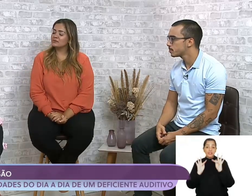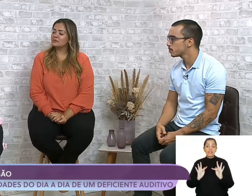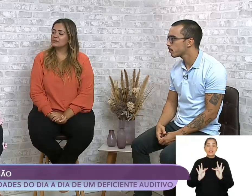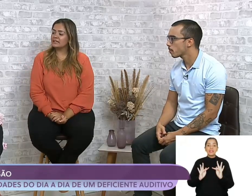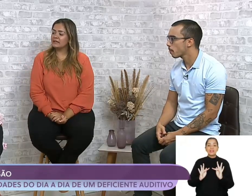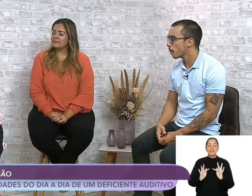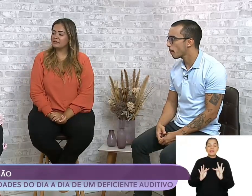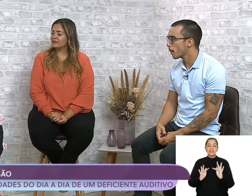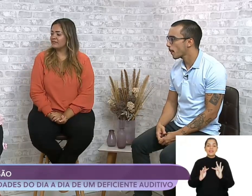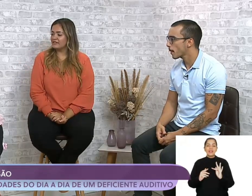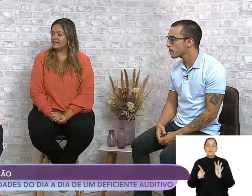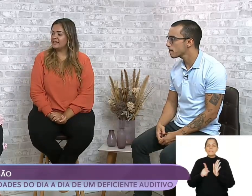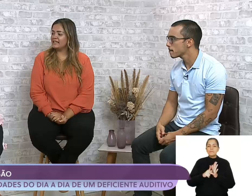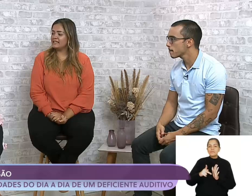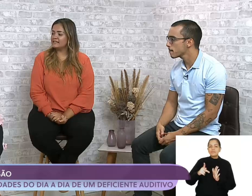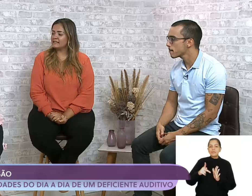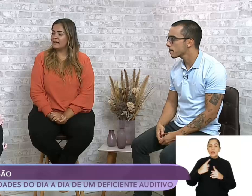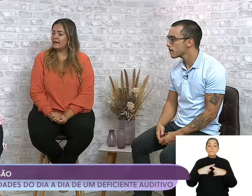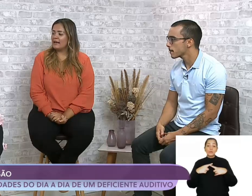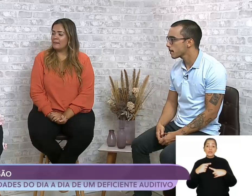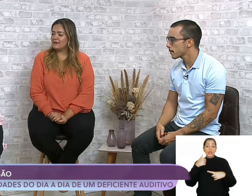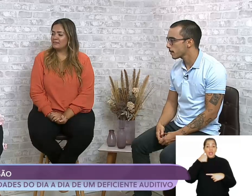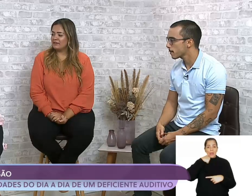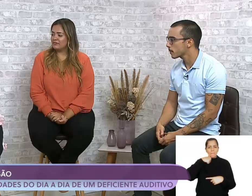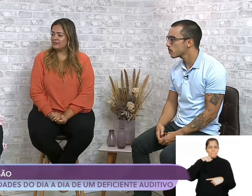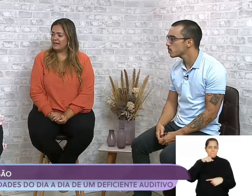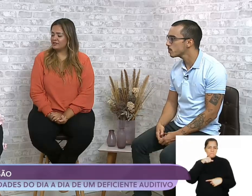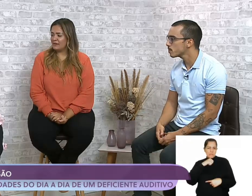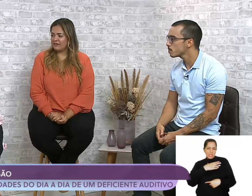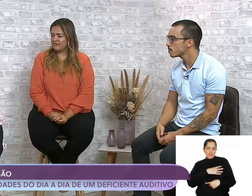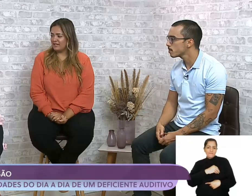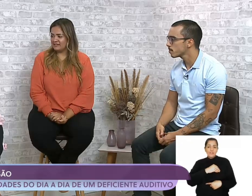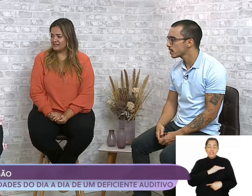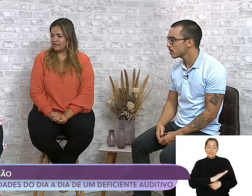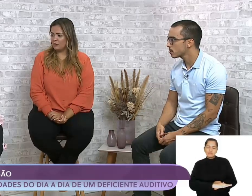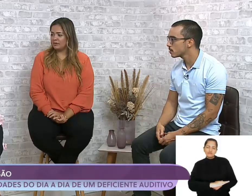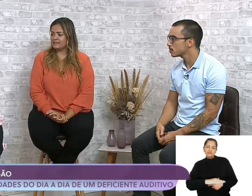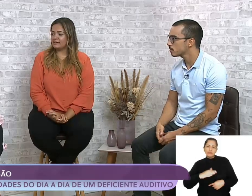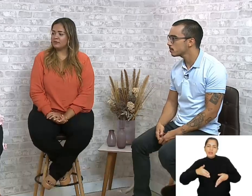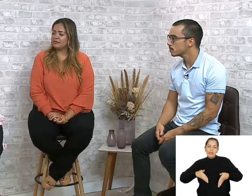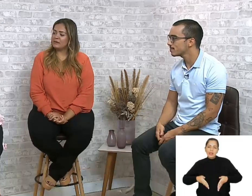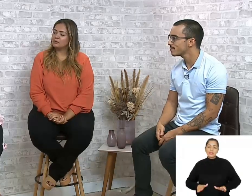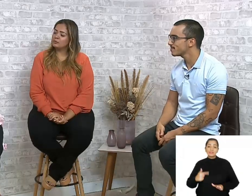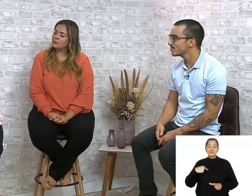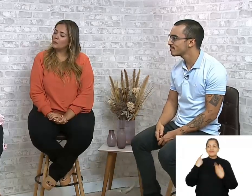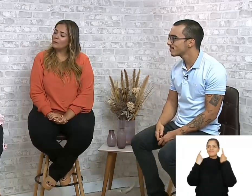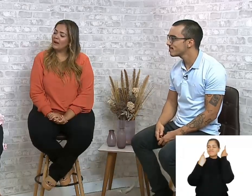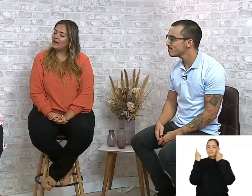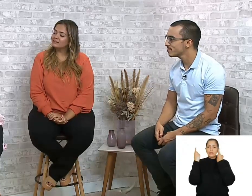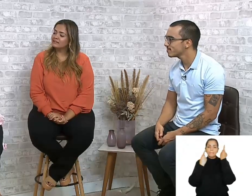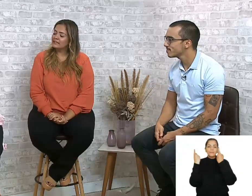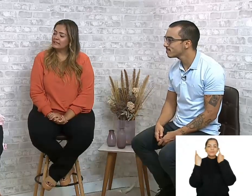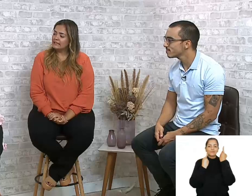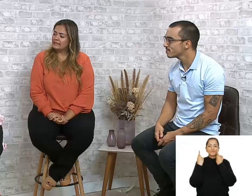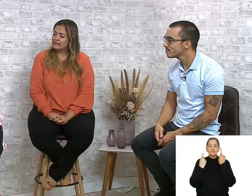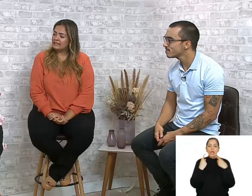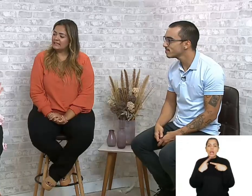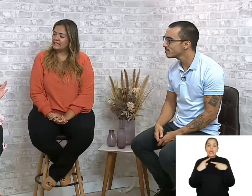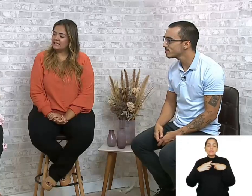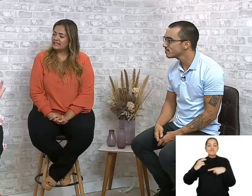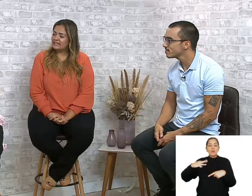Eu sinto que para eu ficar feliz, desde que a minha filha nasceu, por exemplo, eu fiquei muito preocupada.